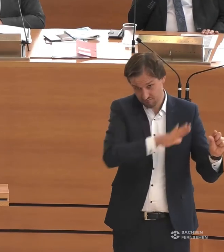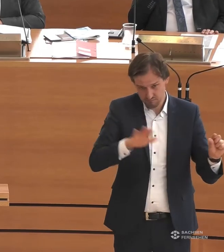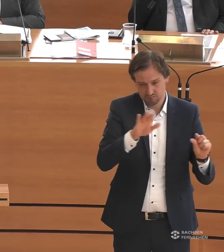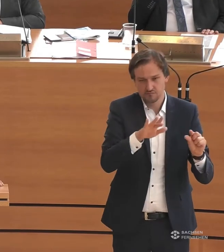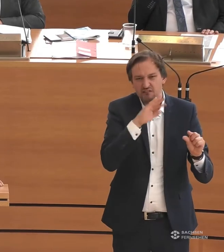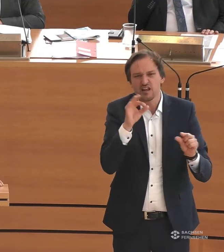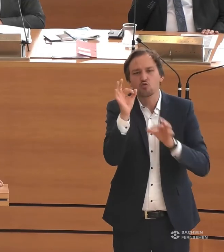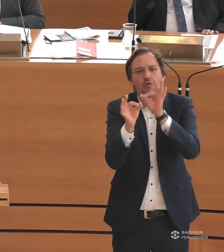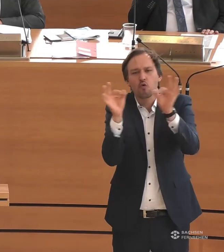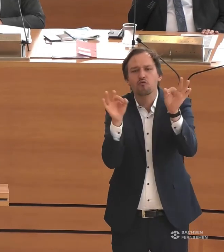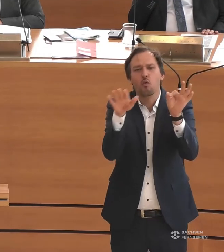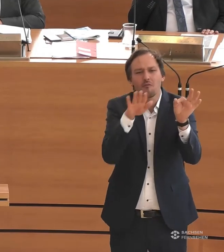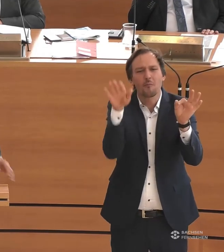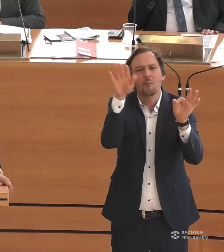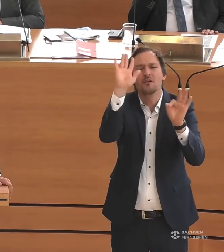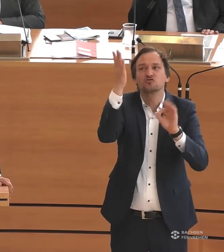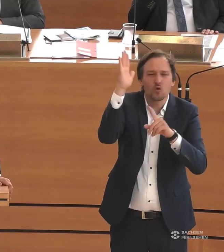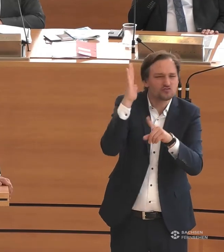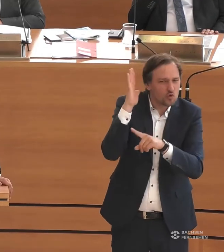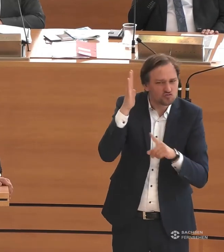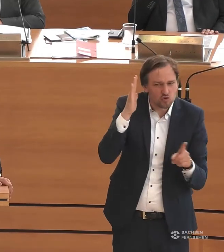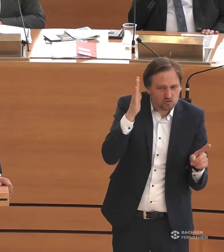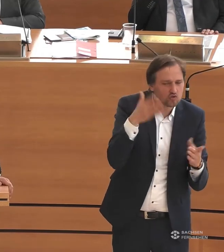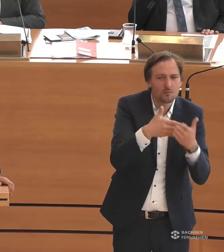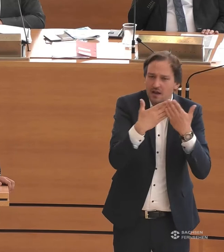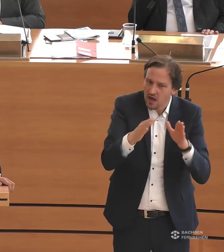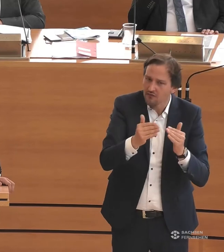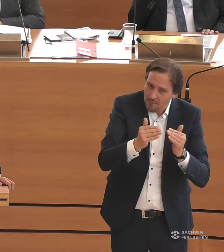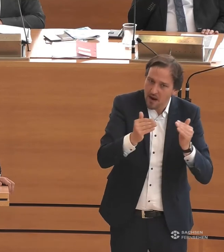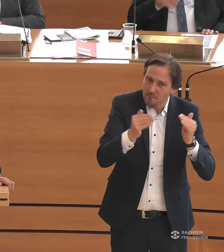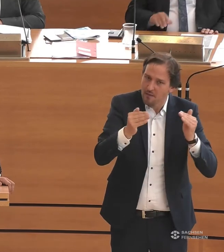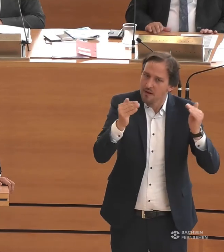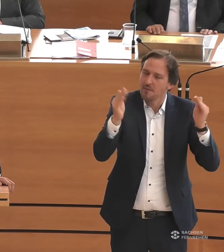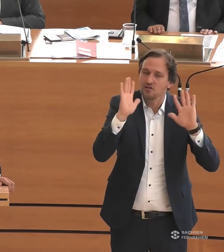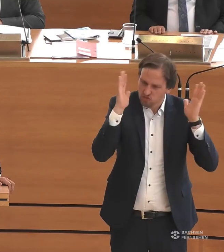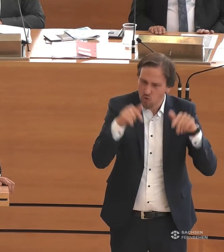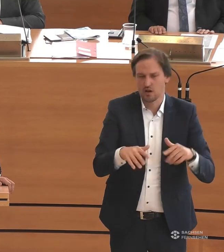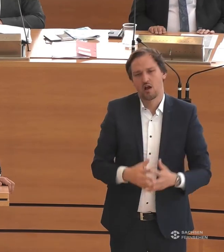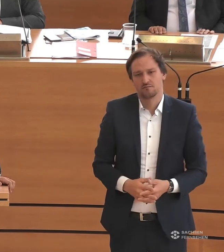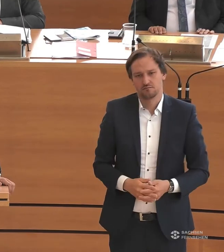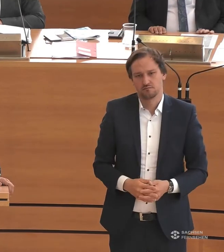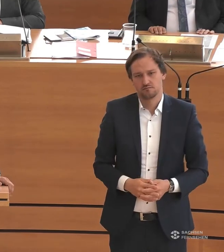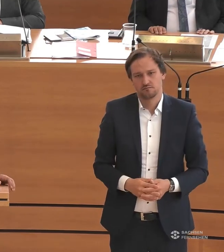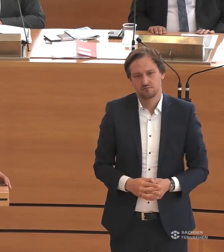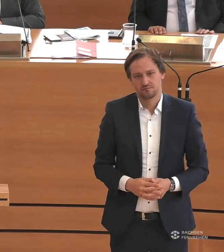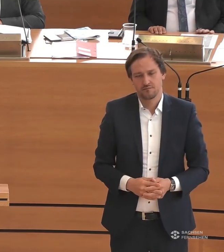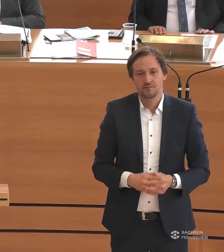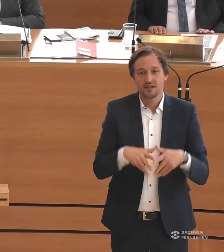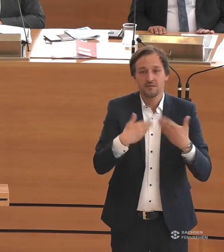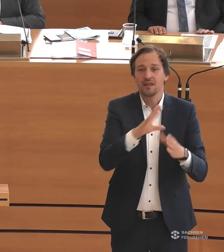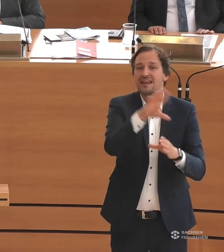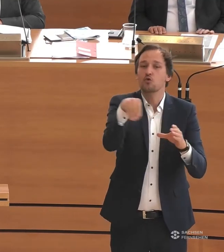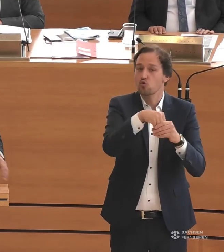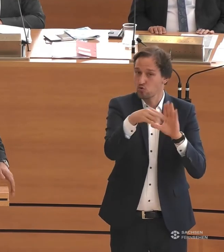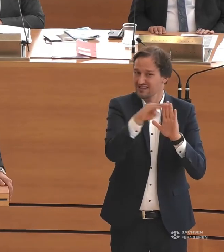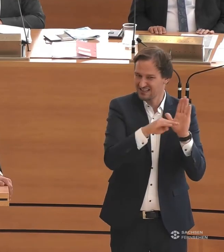vielen ländlichen Gemeinden unheimlich viel im Bereich Barrierefreiheit und Barrierearmut gemacht worden ist. Wir haben im Inklusionsgesetz,